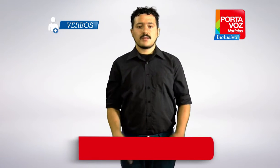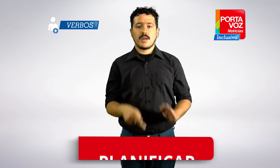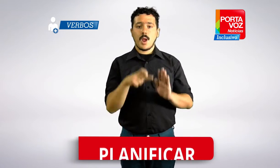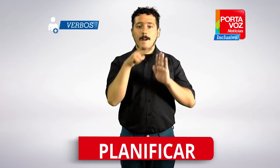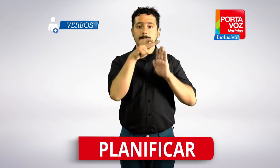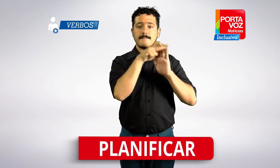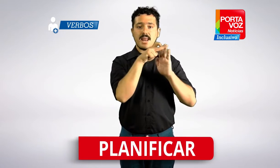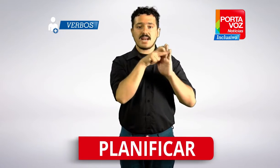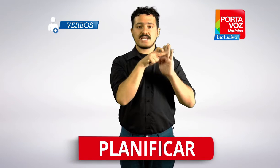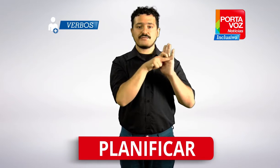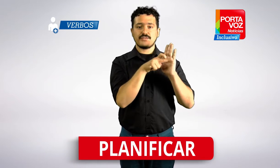Planificar.